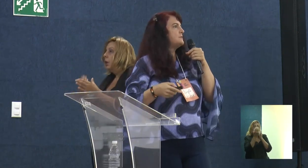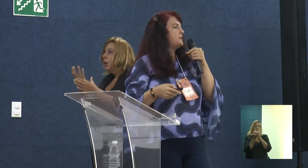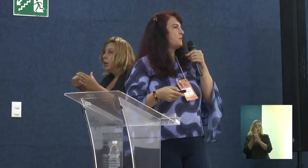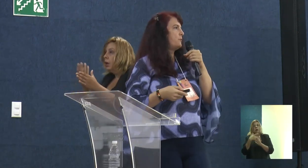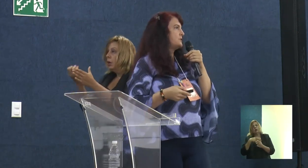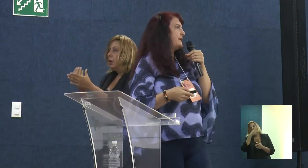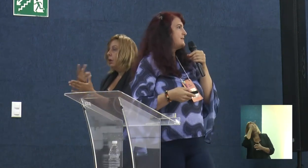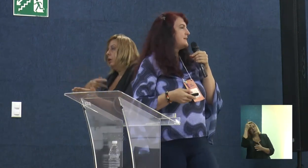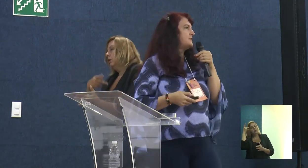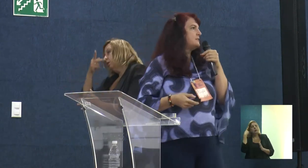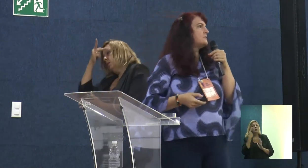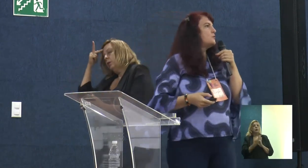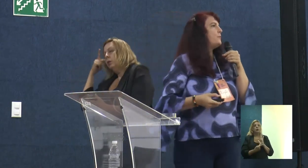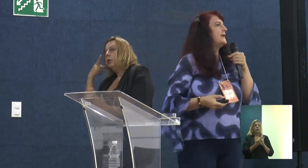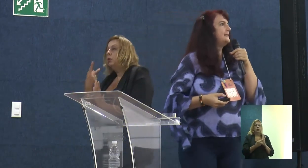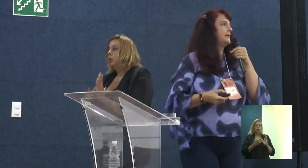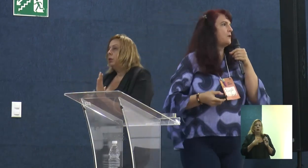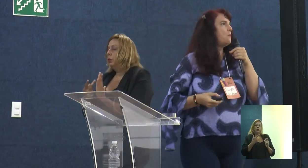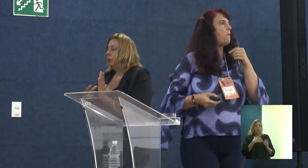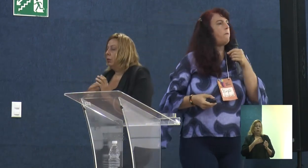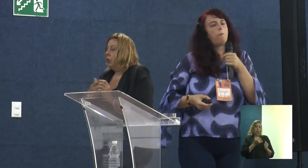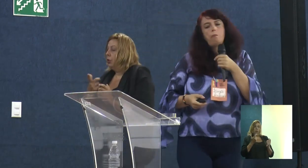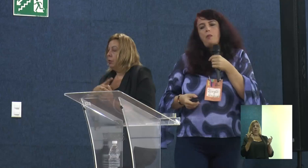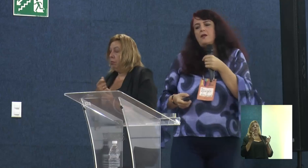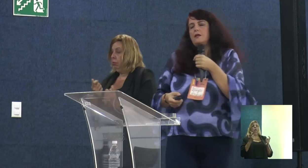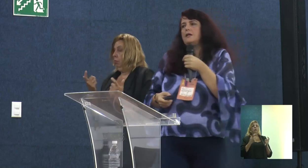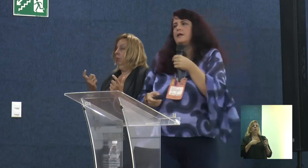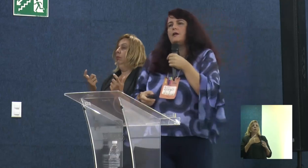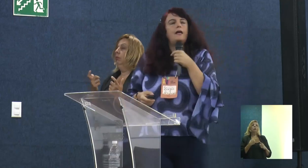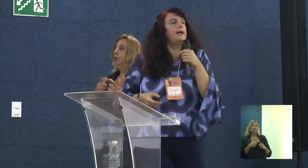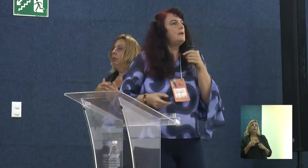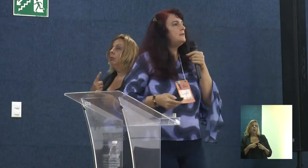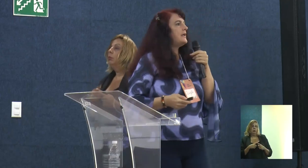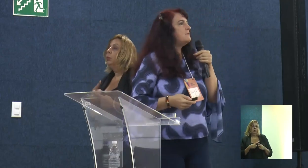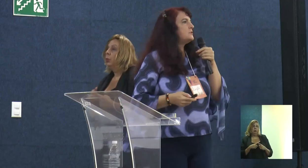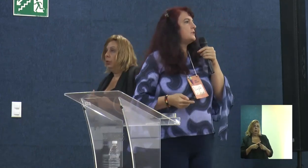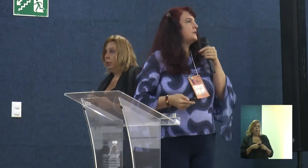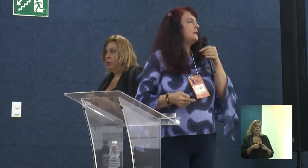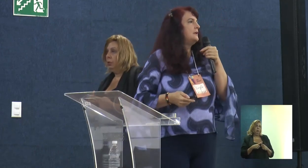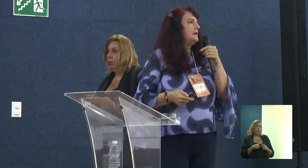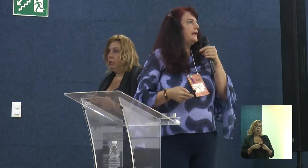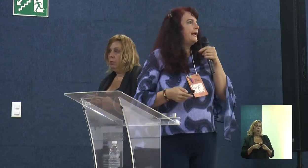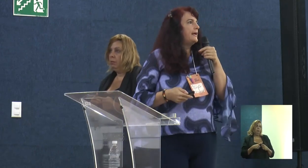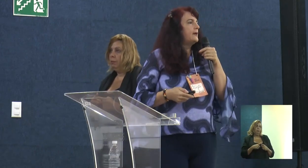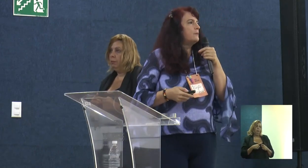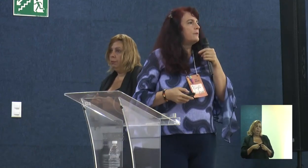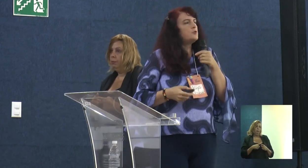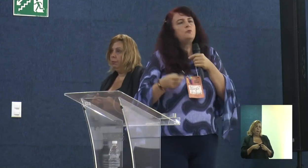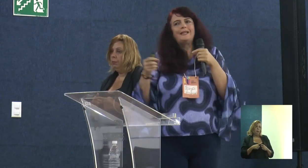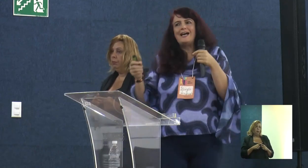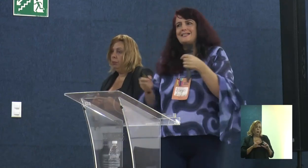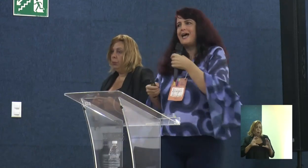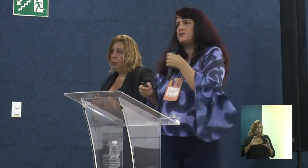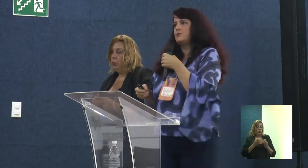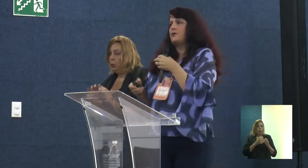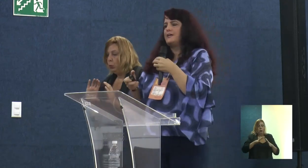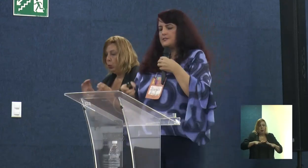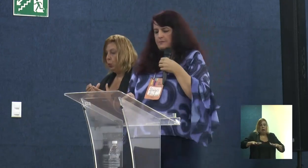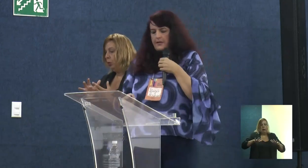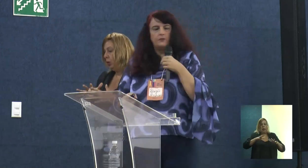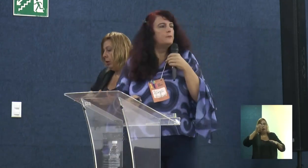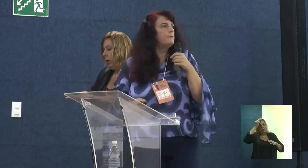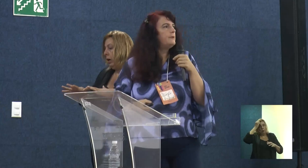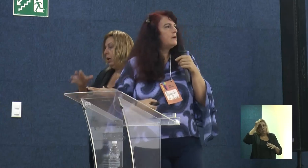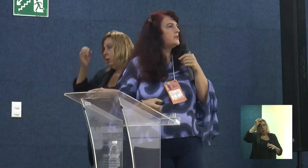possibilidades de microprojetos. A gente se surpreendeu que, em termos de juntar as áreas do